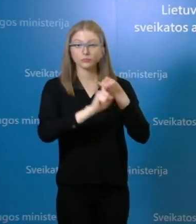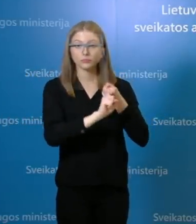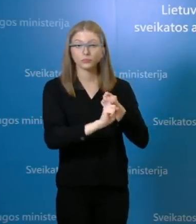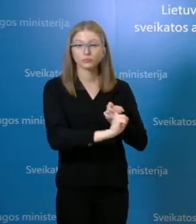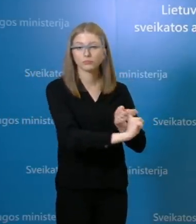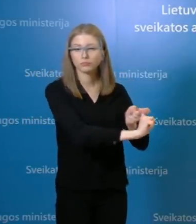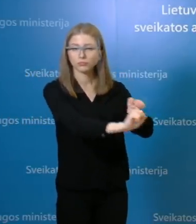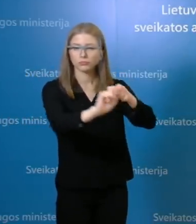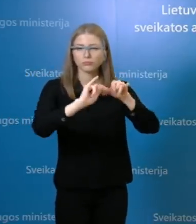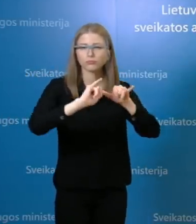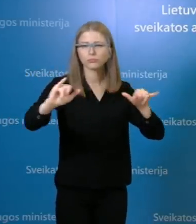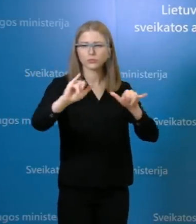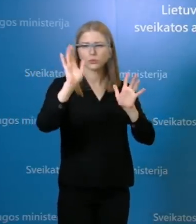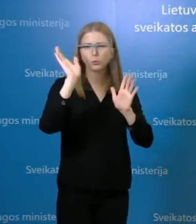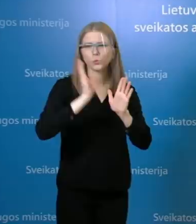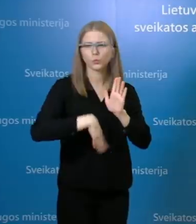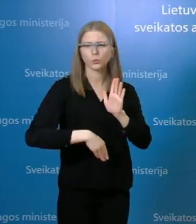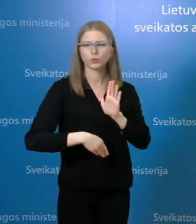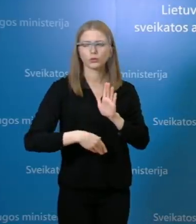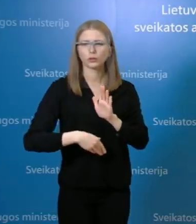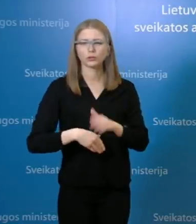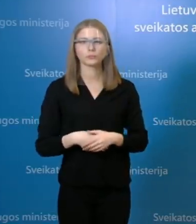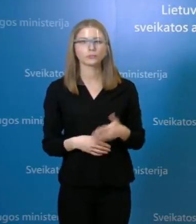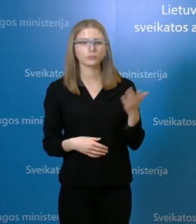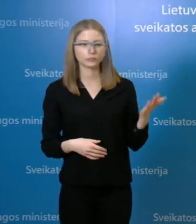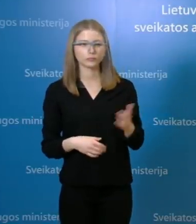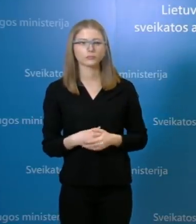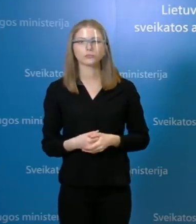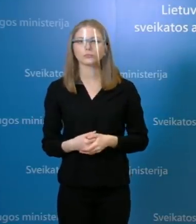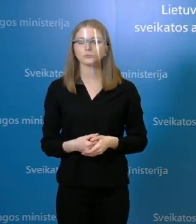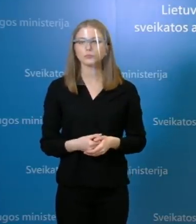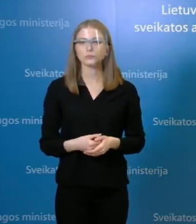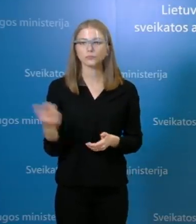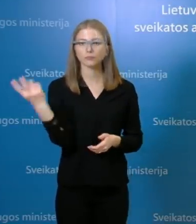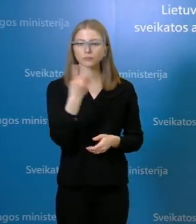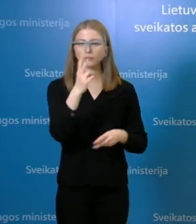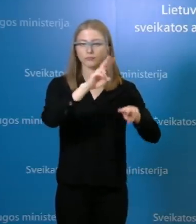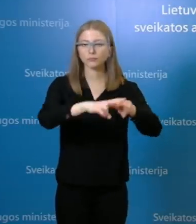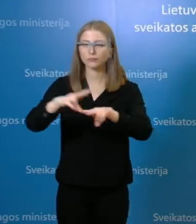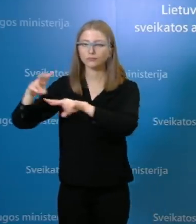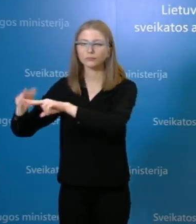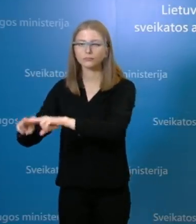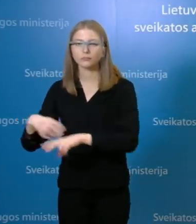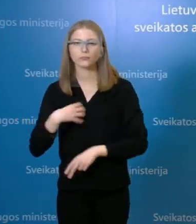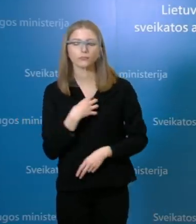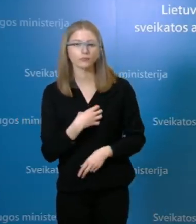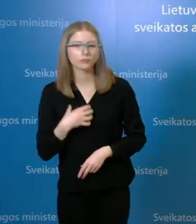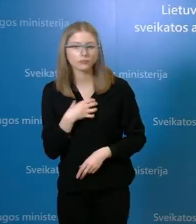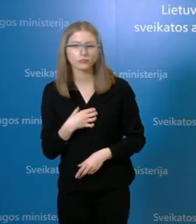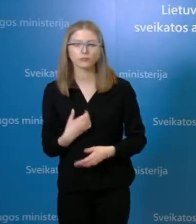Taip, tai dėl šitų vietų aš tikrai nebereikalo jasminiu, visų pirma, kad būtų atkriptas dėmesys, kitas dalykas,